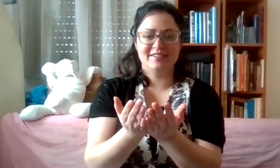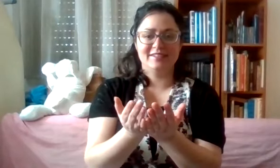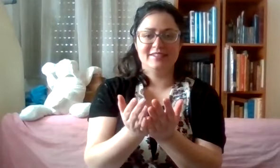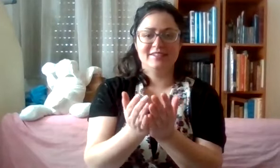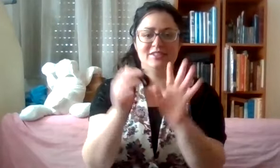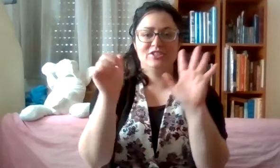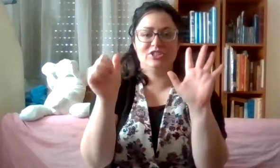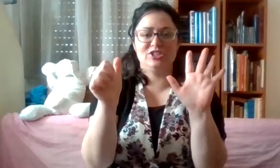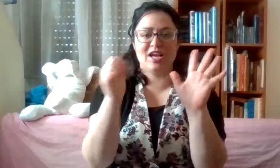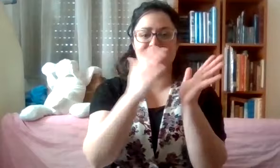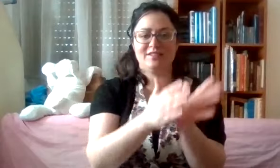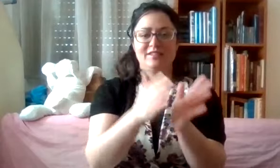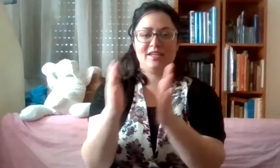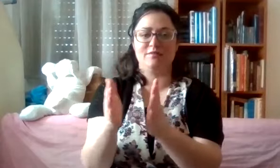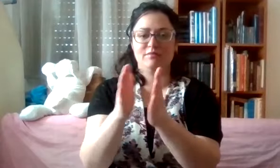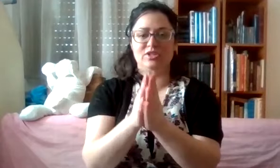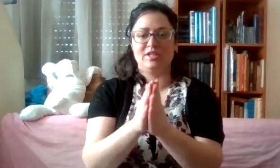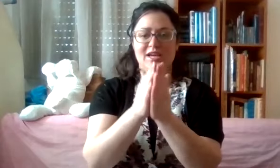שישה סדרי משנה.